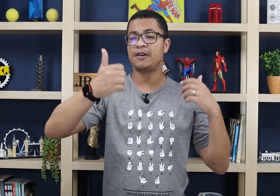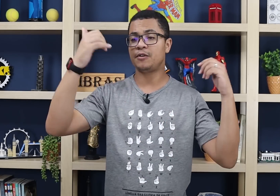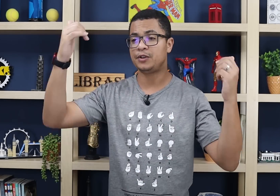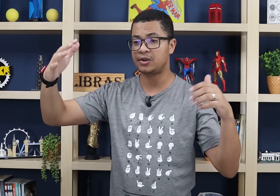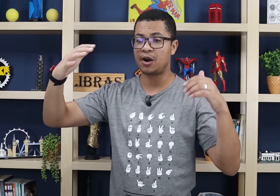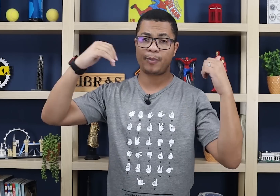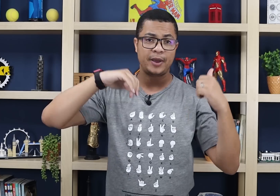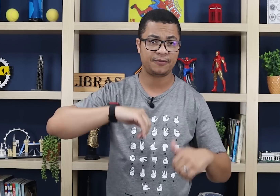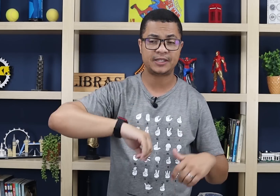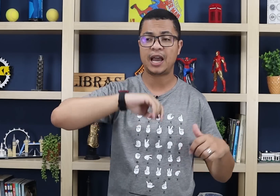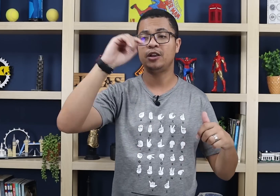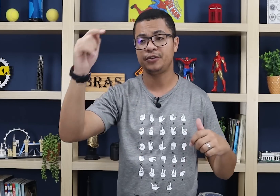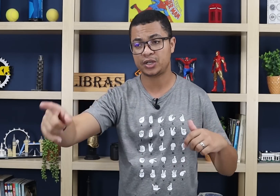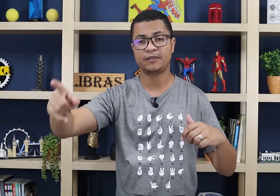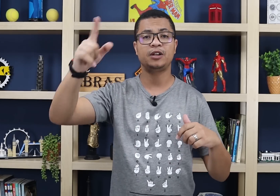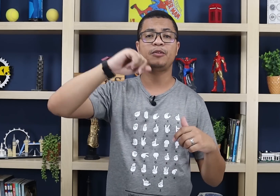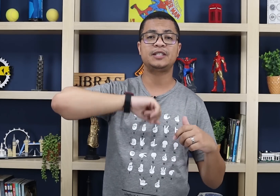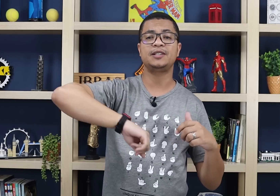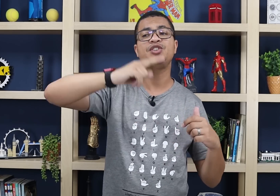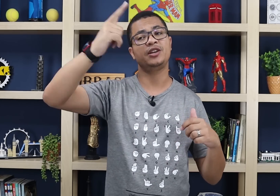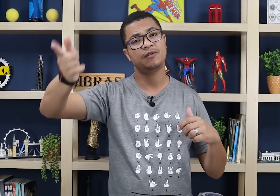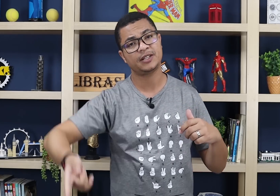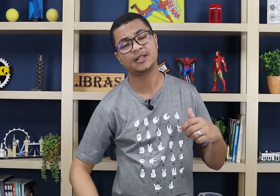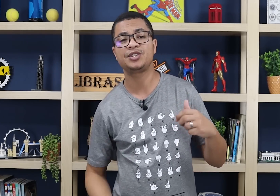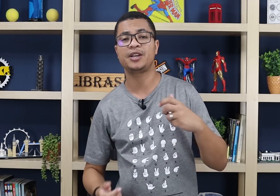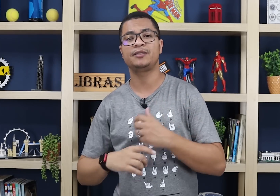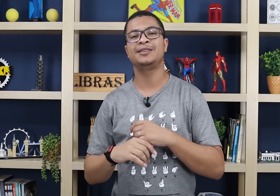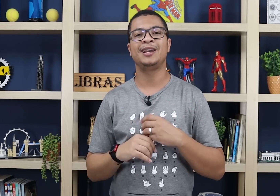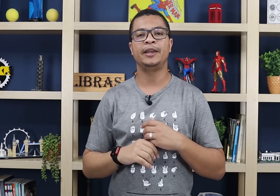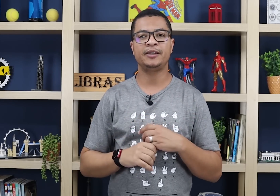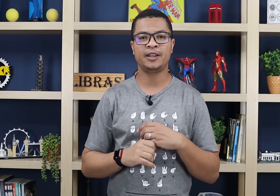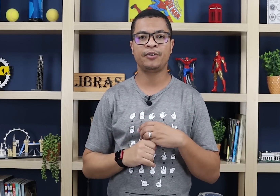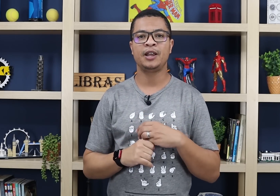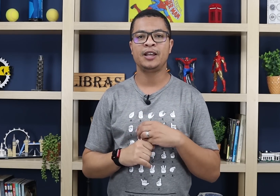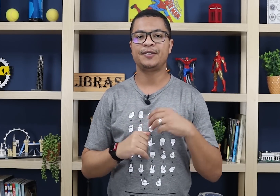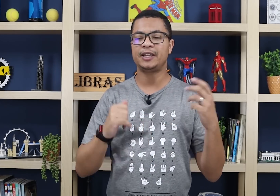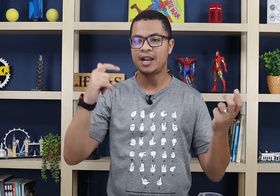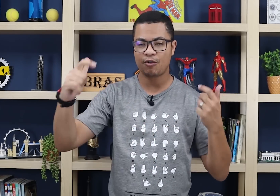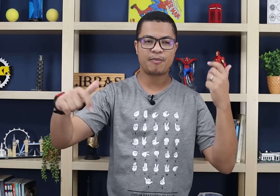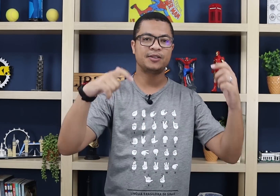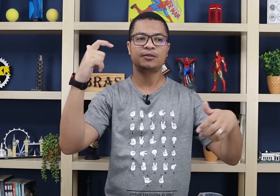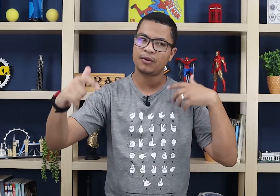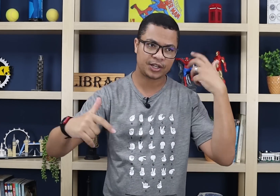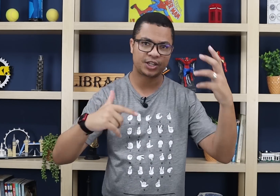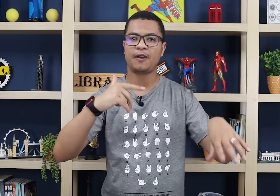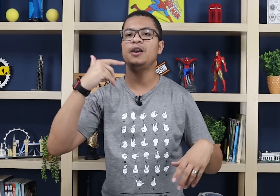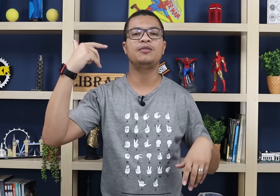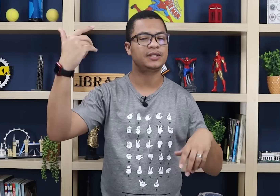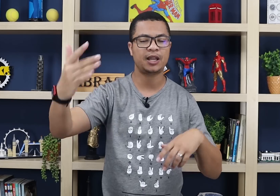você vai ver o vídeo lá, opa, peraí, fiz errado, o vídeo aqui tá falando pra eu fazer desse jeito, eu vou fazer desse jeito, entendeu? Você vai treinar com base no que alguém tá te falando, no que você tá